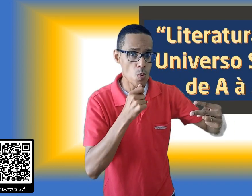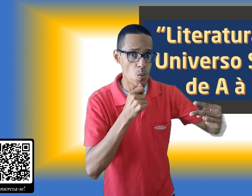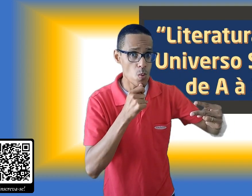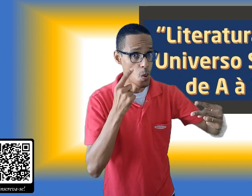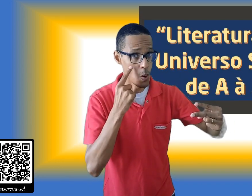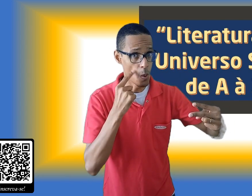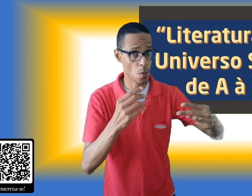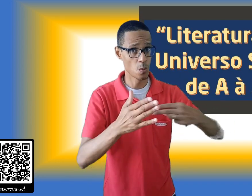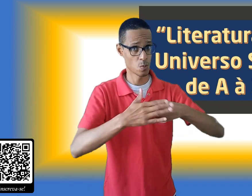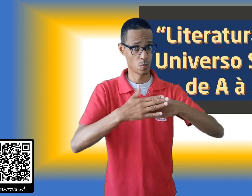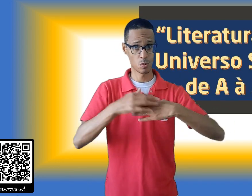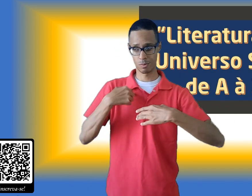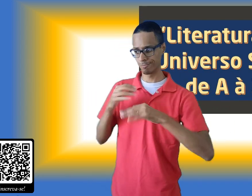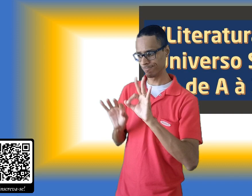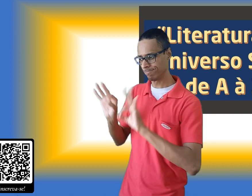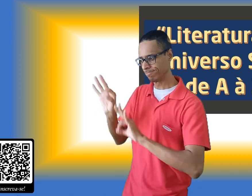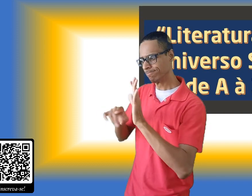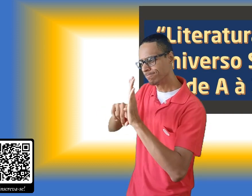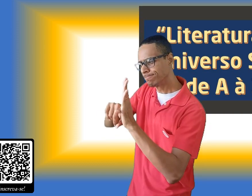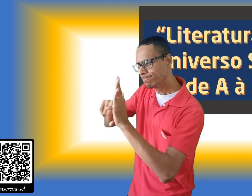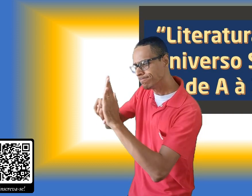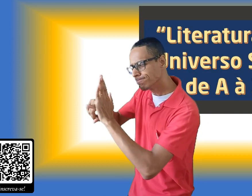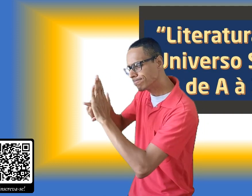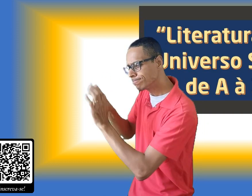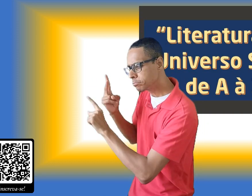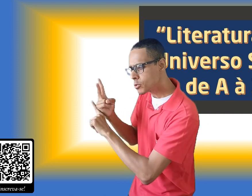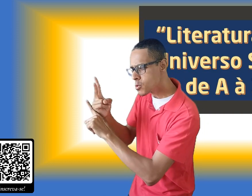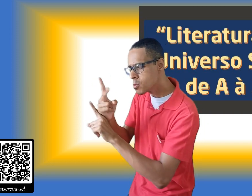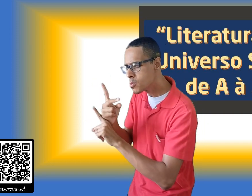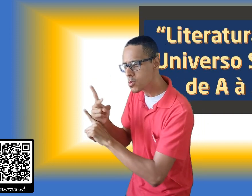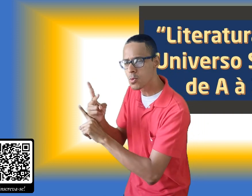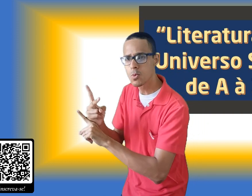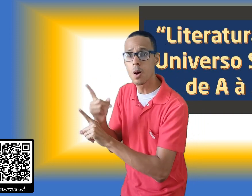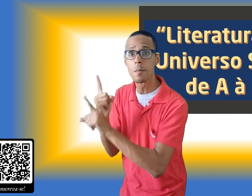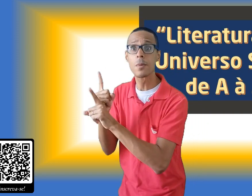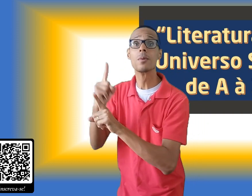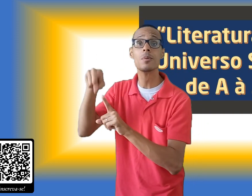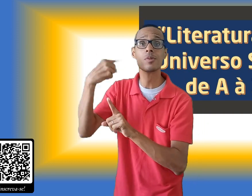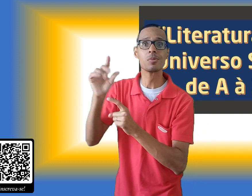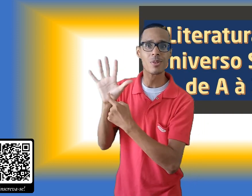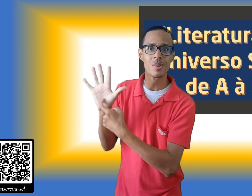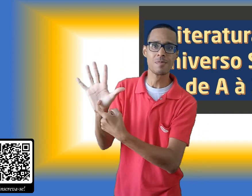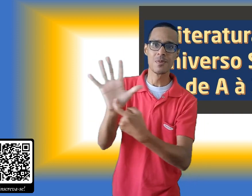compartilhar comigo, farei uma busca e na próxima edição ele vai aparecer.